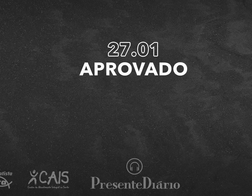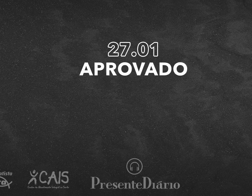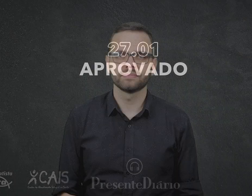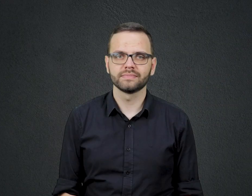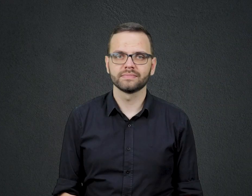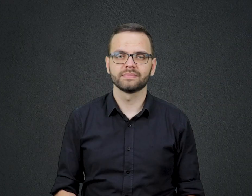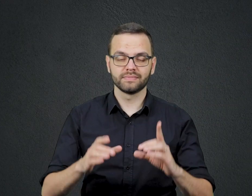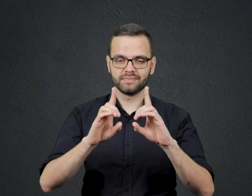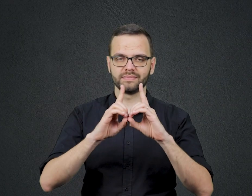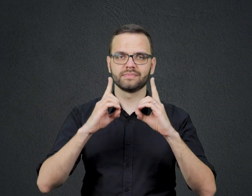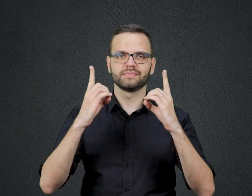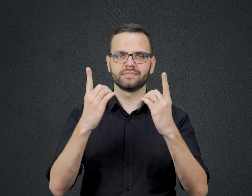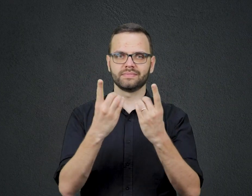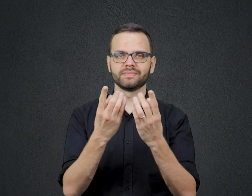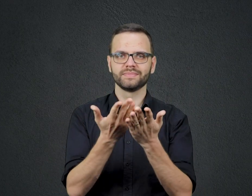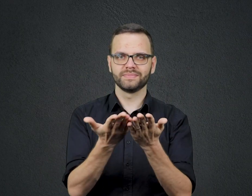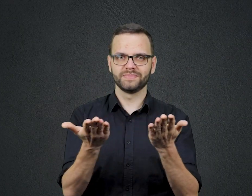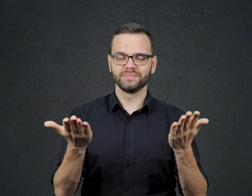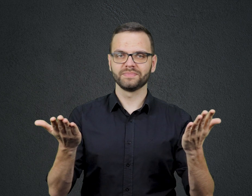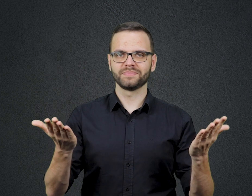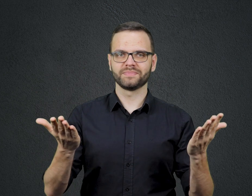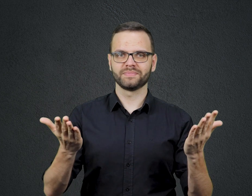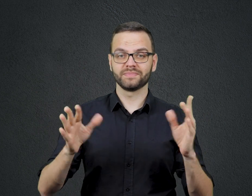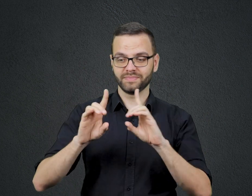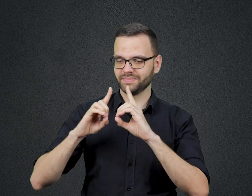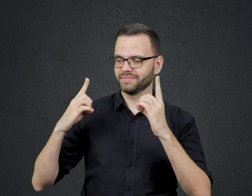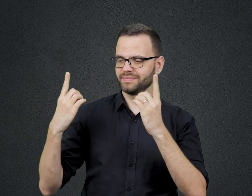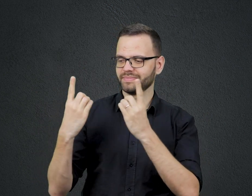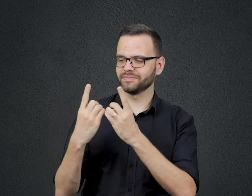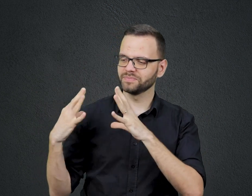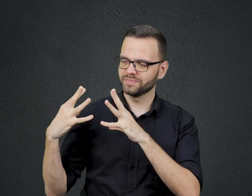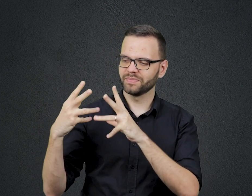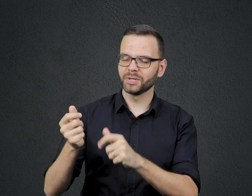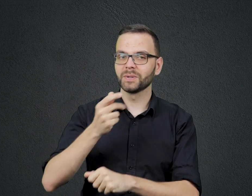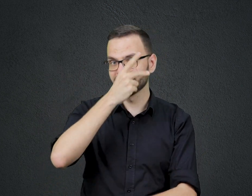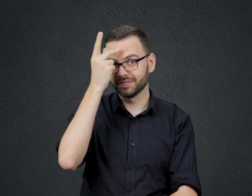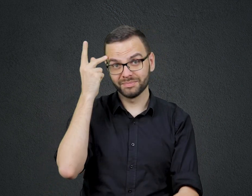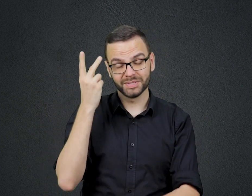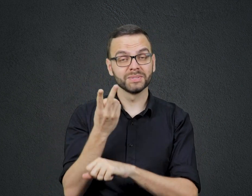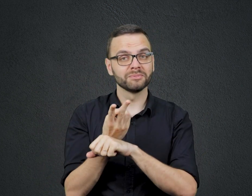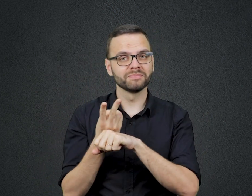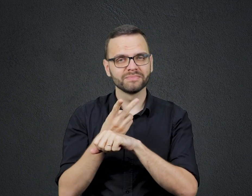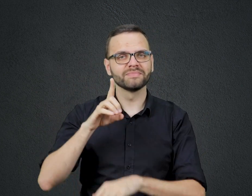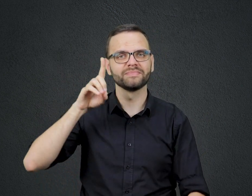Ouça agora Presente Diário O devocional de todos os que buscam a Deus